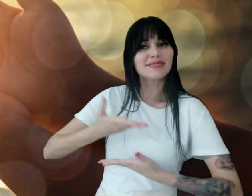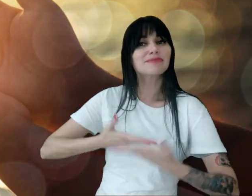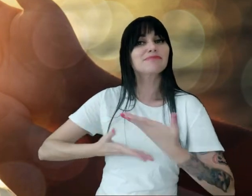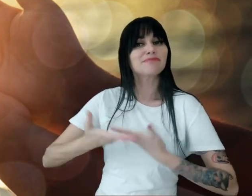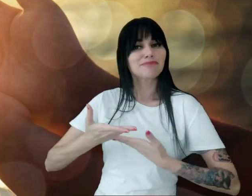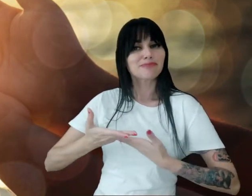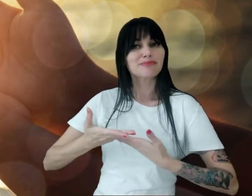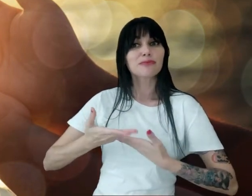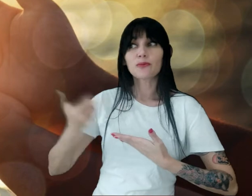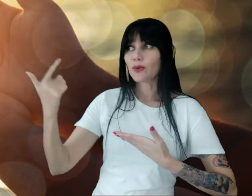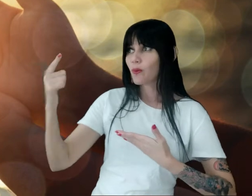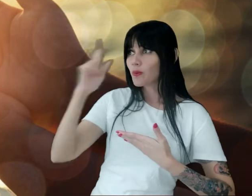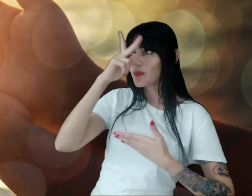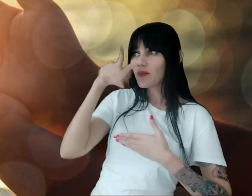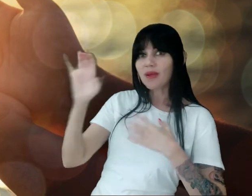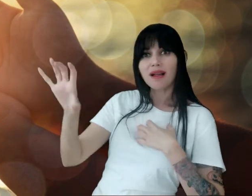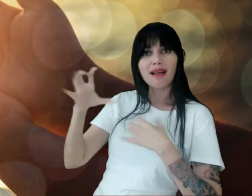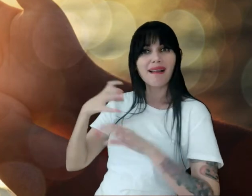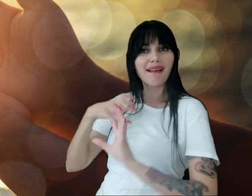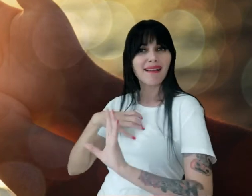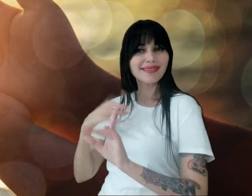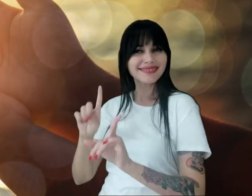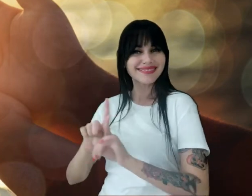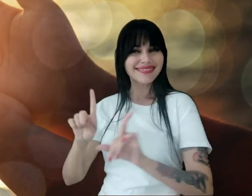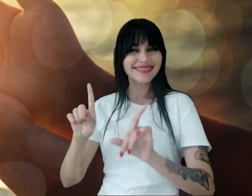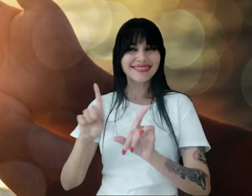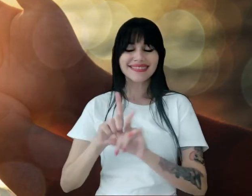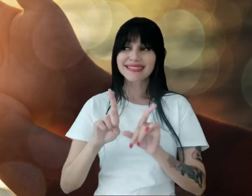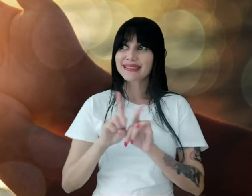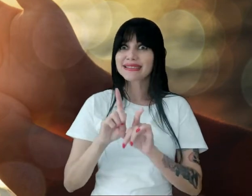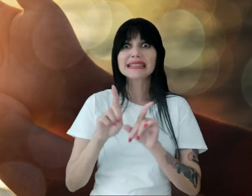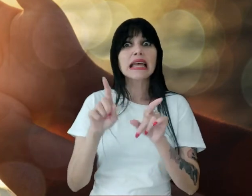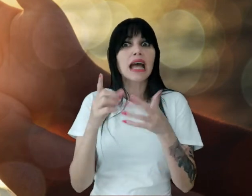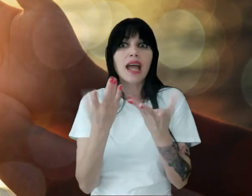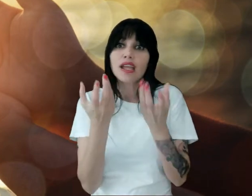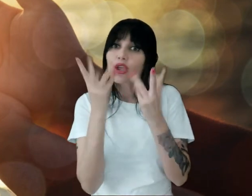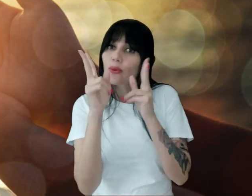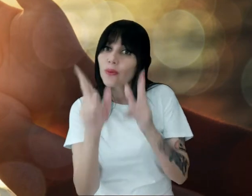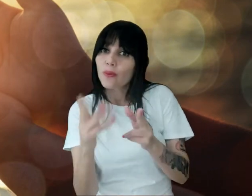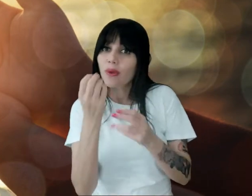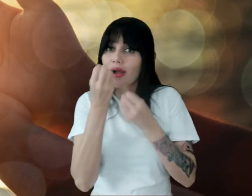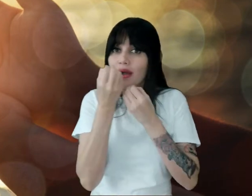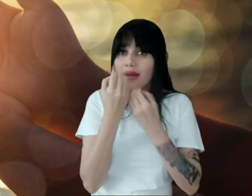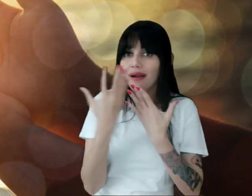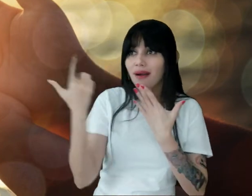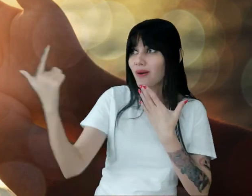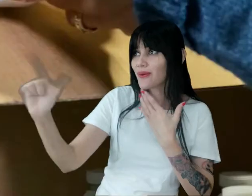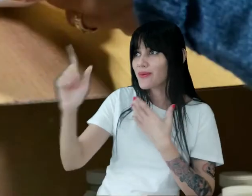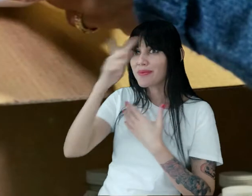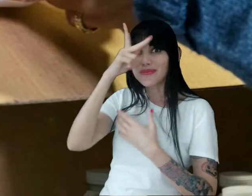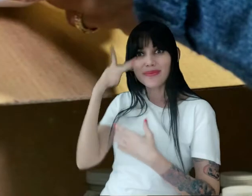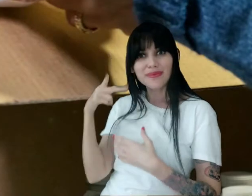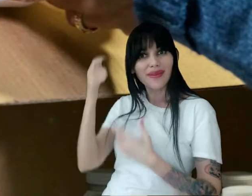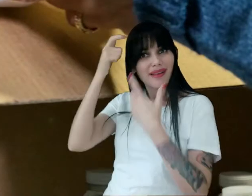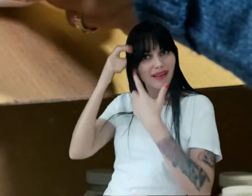o nosso próximo Estamos beneficiando O outro E a nós mesmos Nos